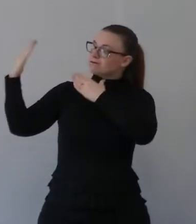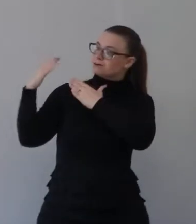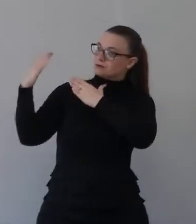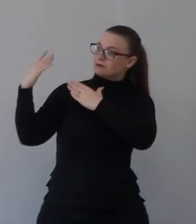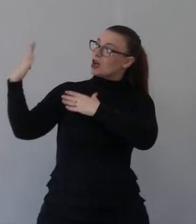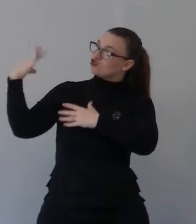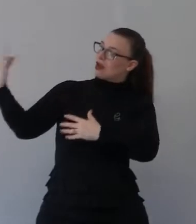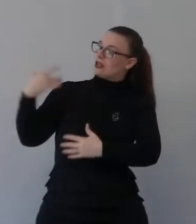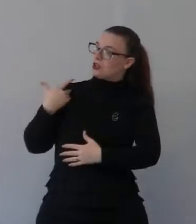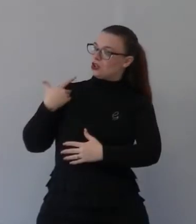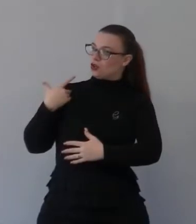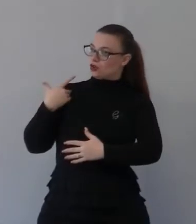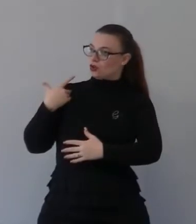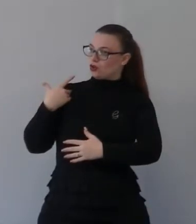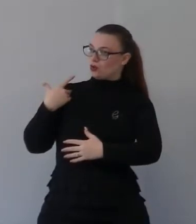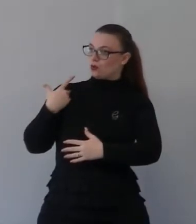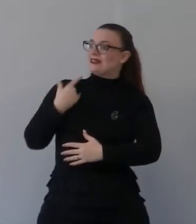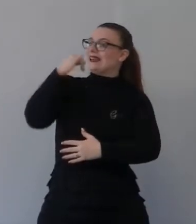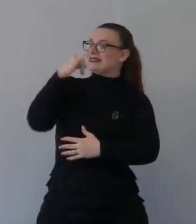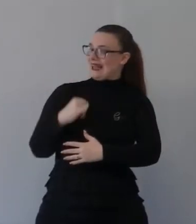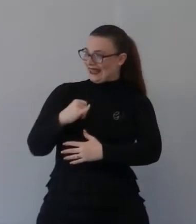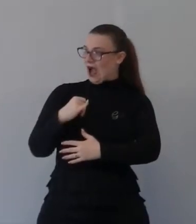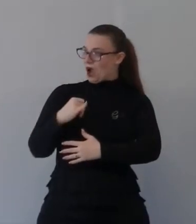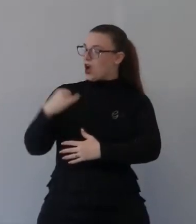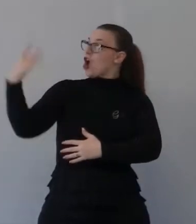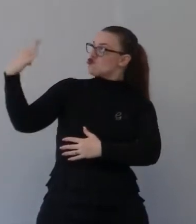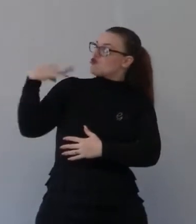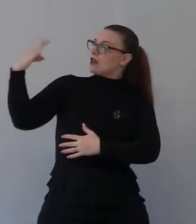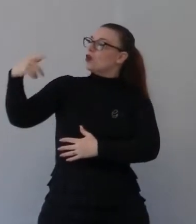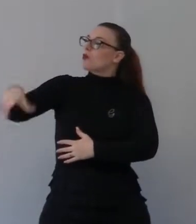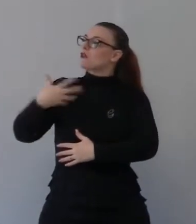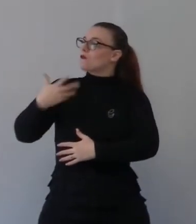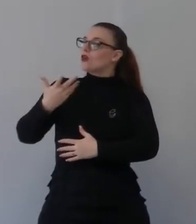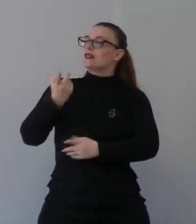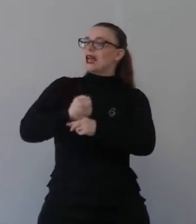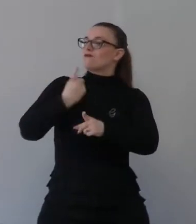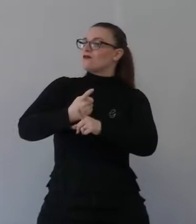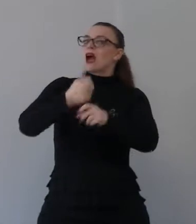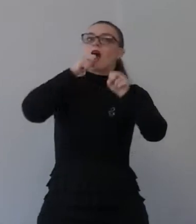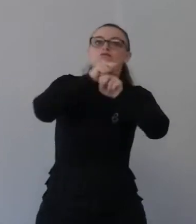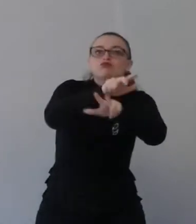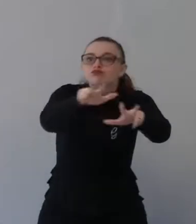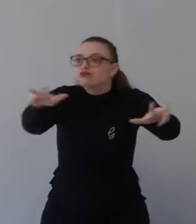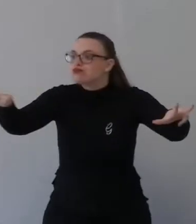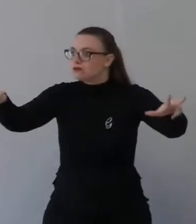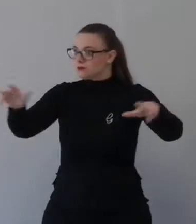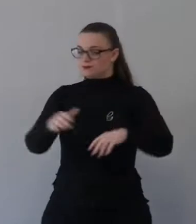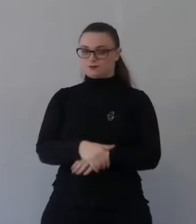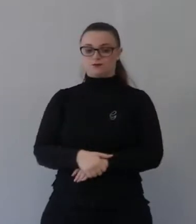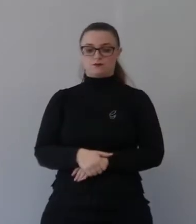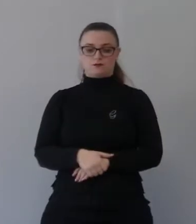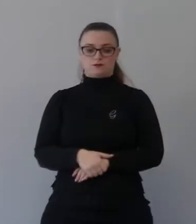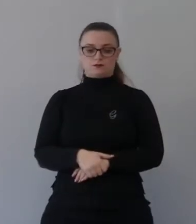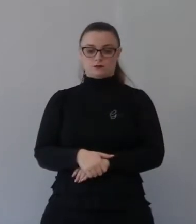stato scelto per annunciare tutto questo che avverrà. Sta parlando di un'altra persona. Isaia è stato